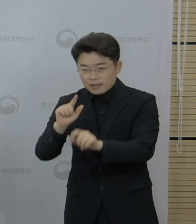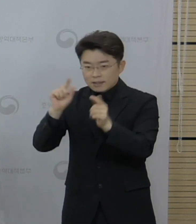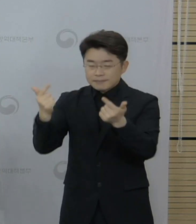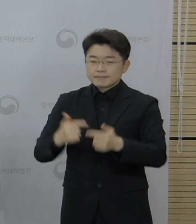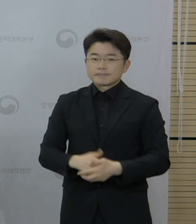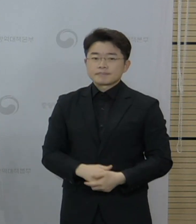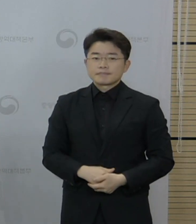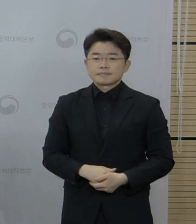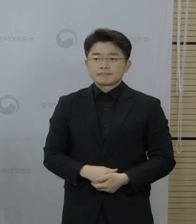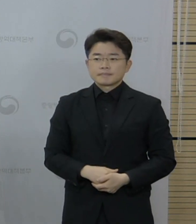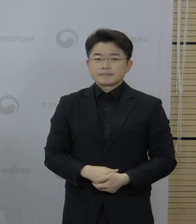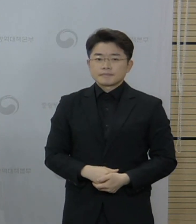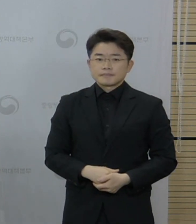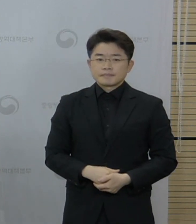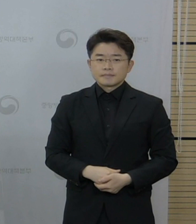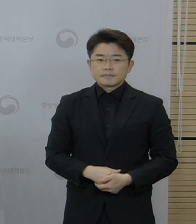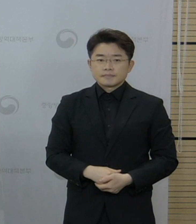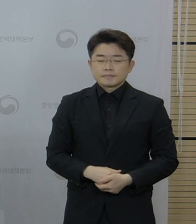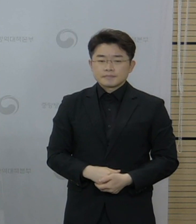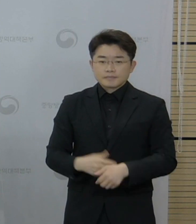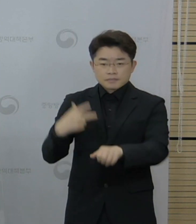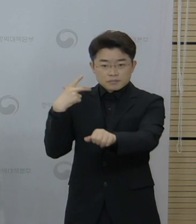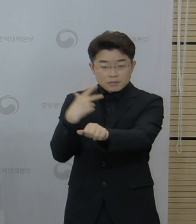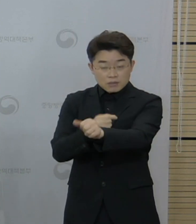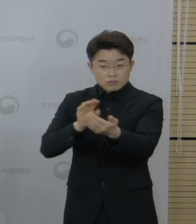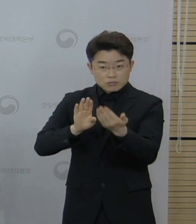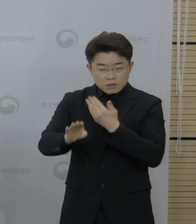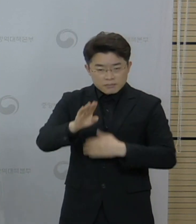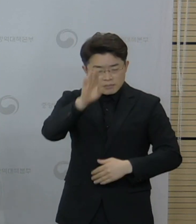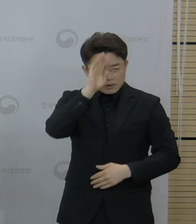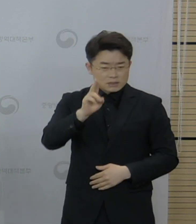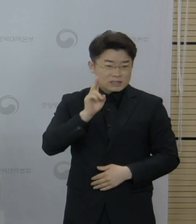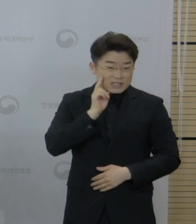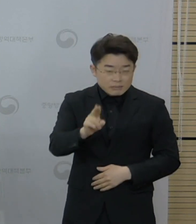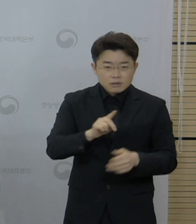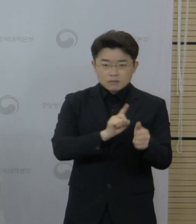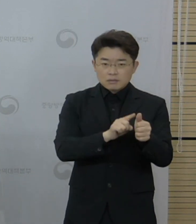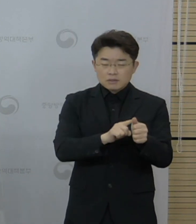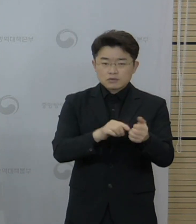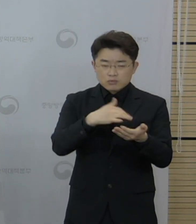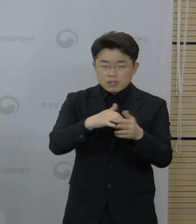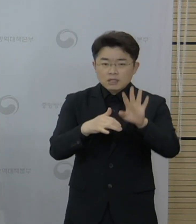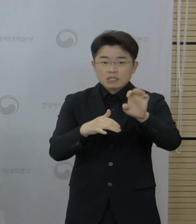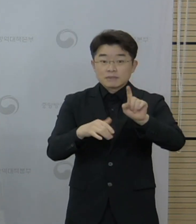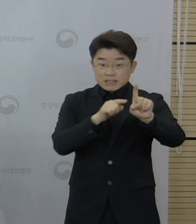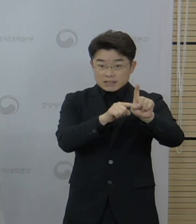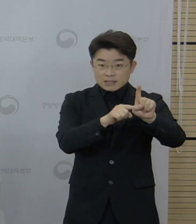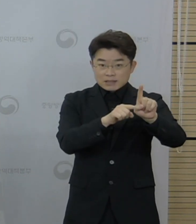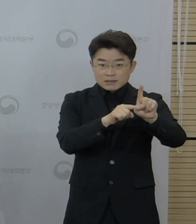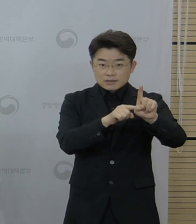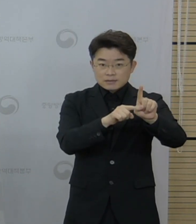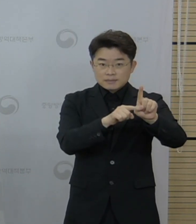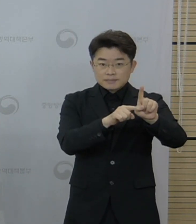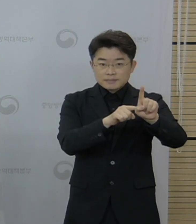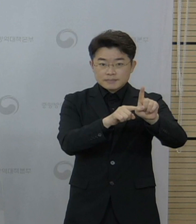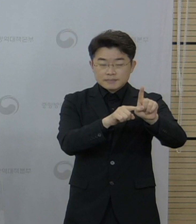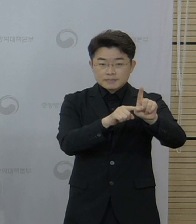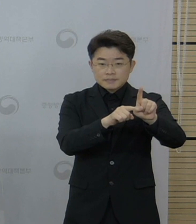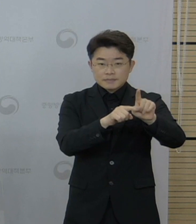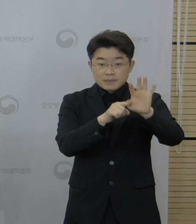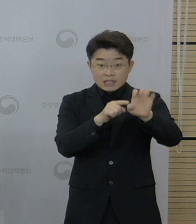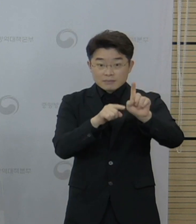중증 의심 사례에 있어서는 41건에 대해서 피해조사반 심의를 위해서 조사